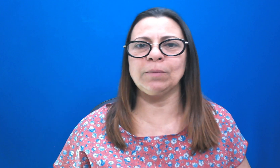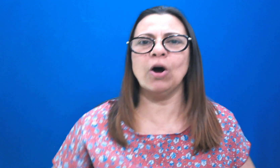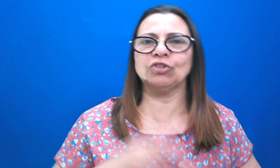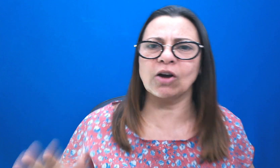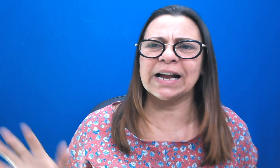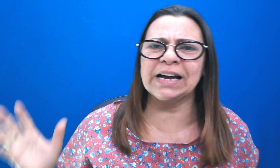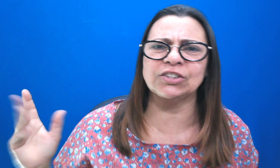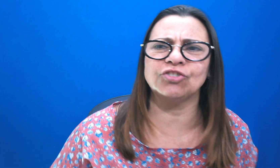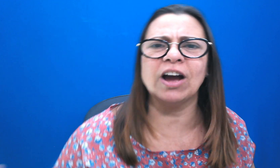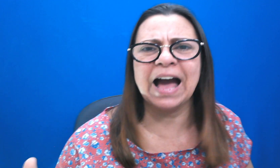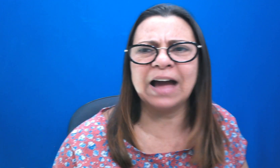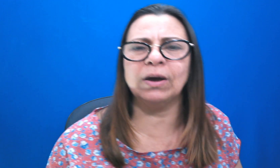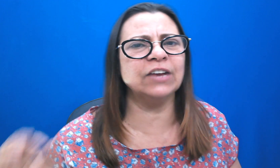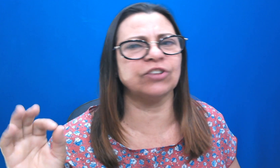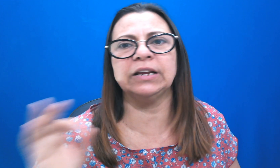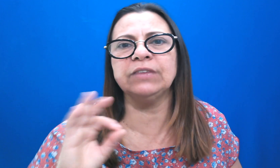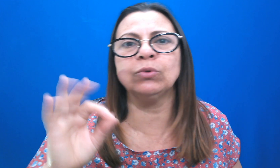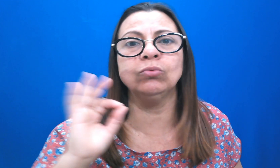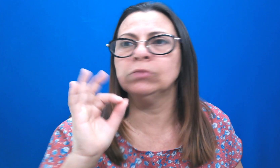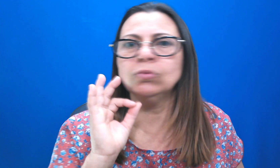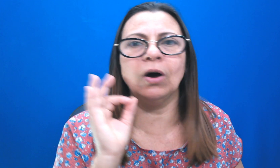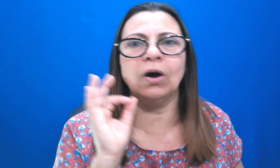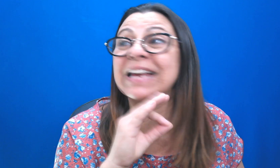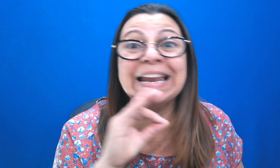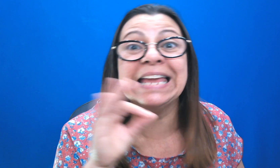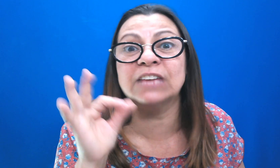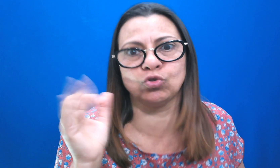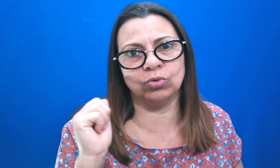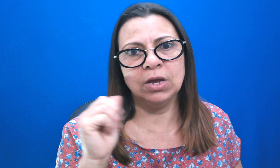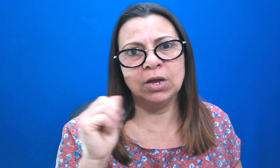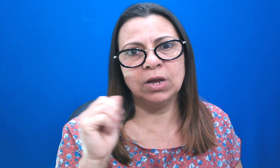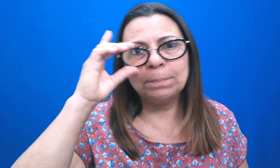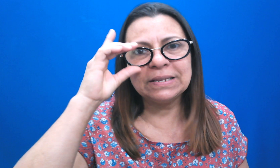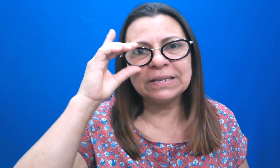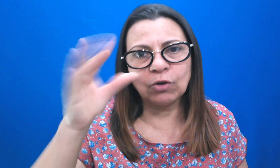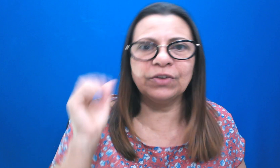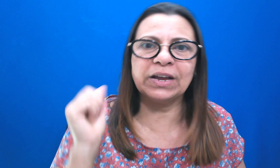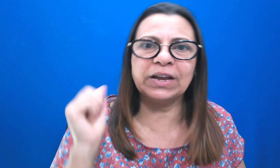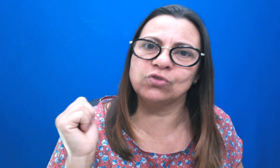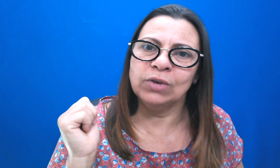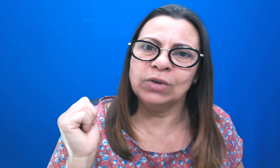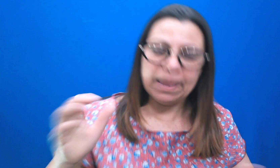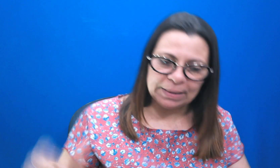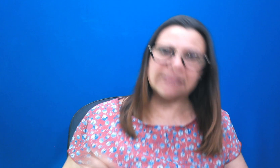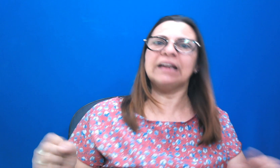em pó, joga a canda, joga água... Ixi, aquilo ali vira um... Olha, fica liso. Precisa de ver como fica liso. E, de repente, você tá ali